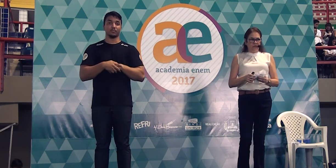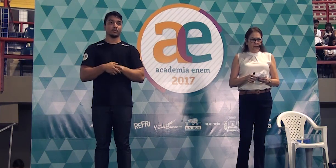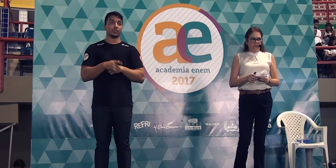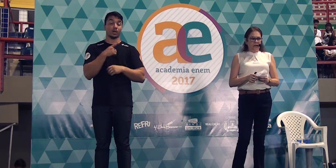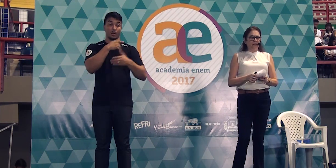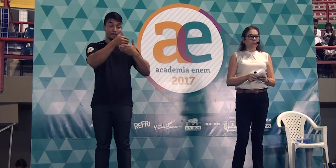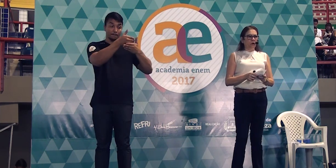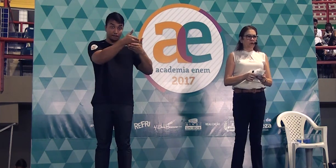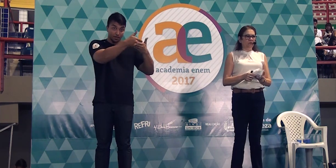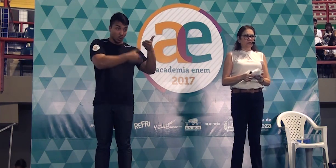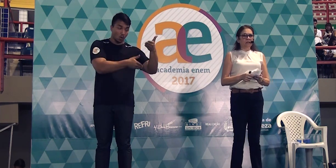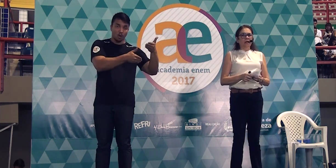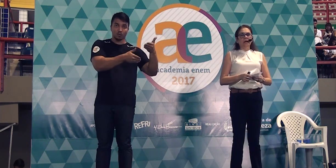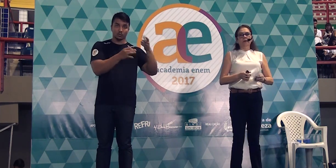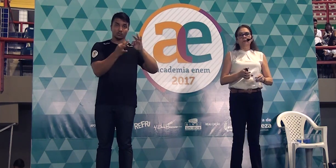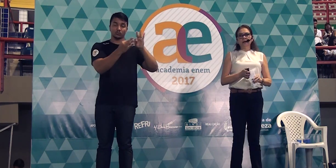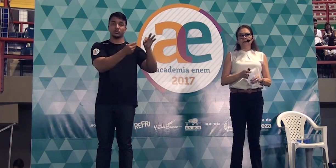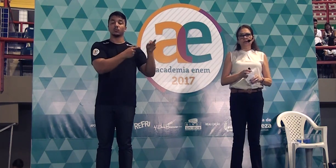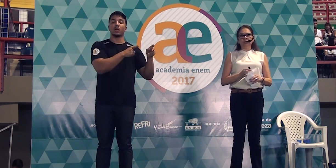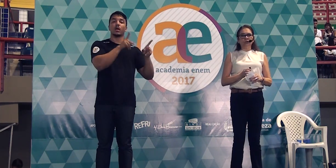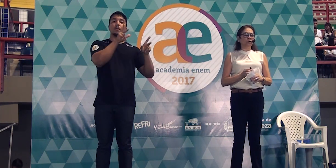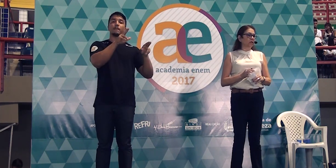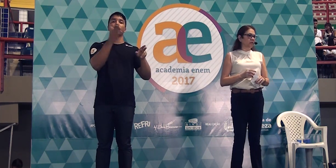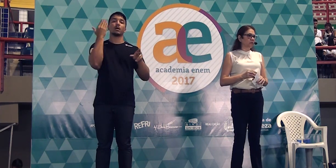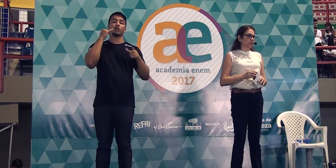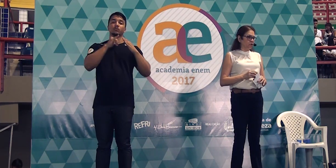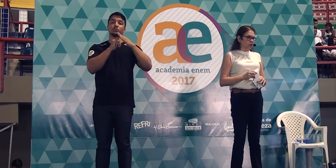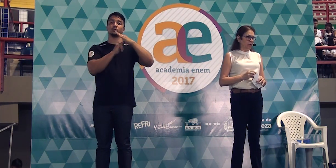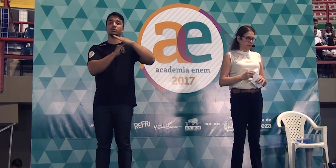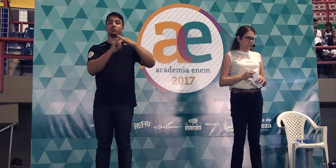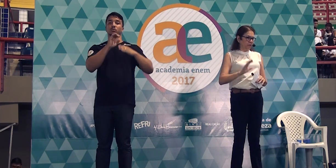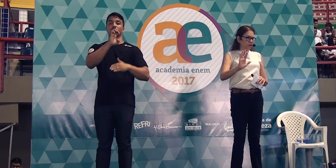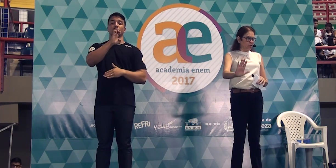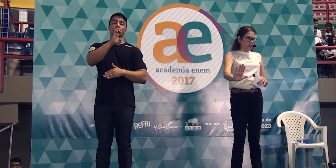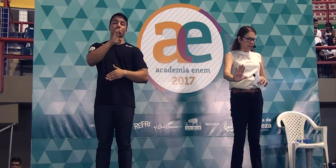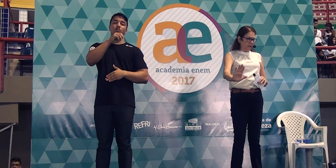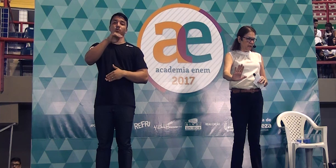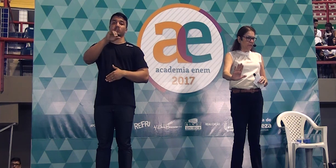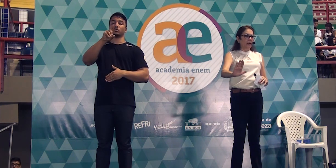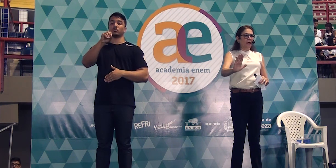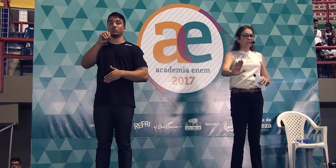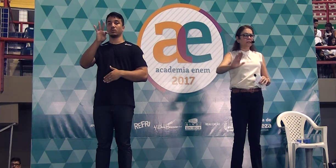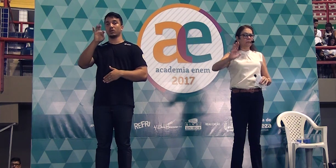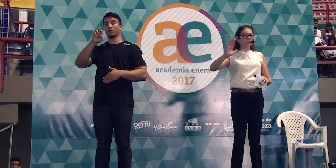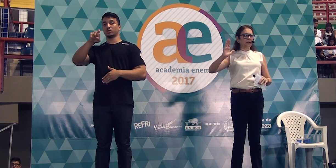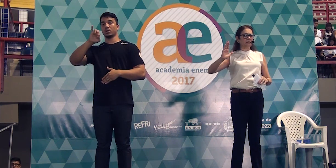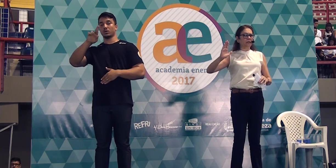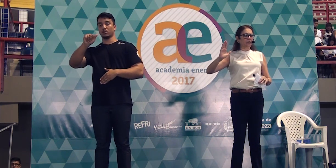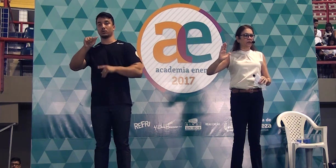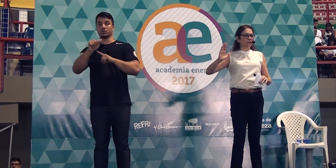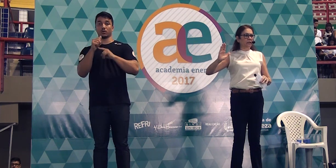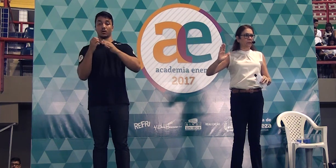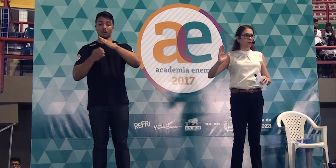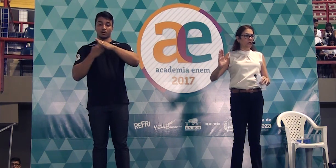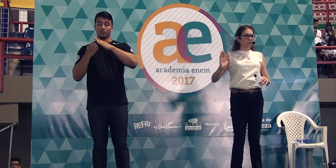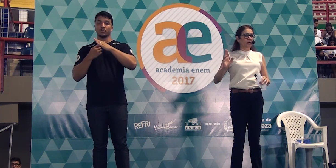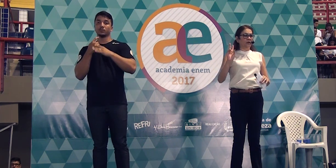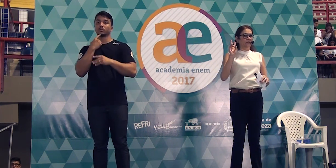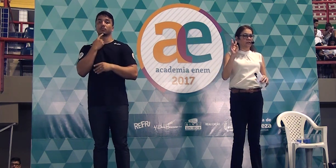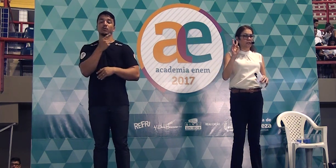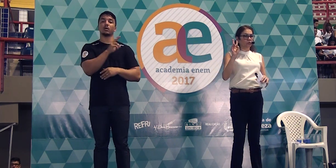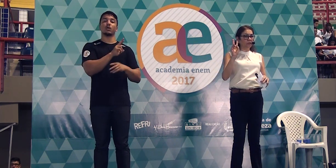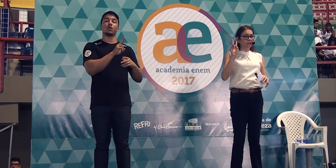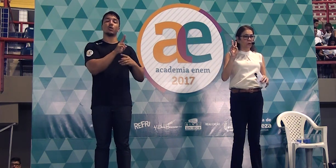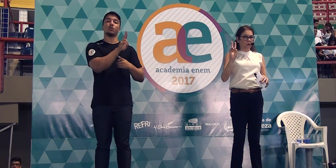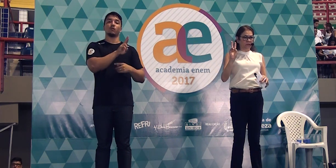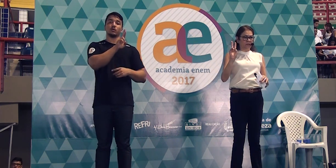a prova, as provas, é o mesmo Instituto Anísio Teixeira, quem já era. Essa empresa da Universidade Paulista,